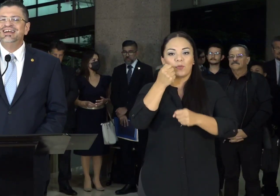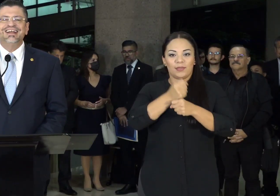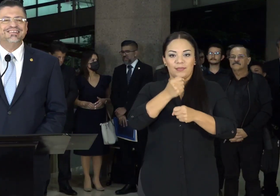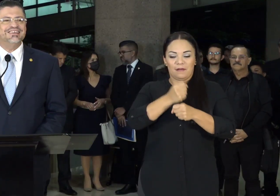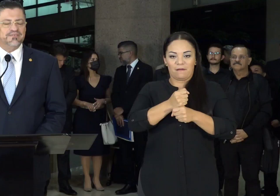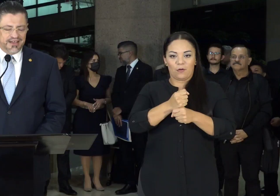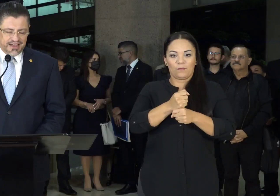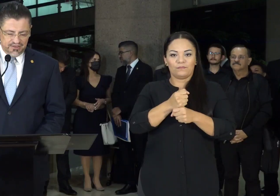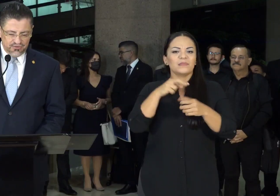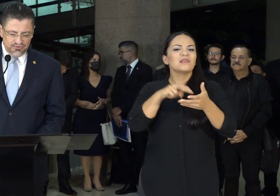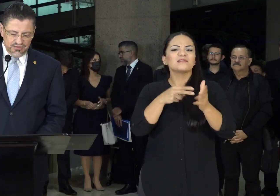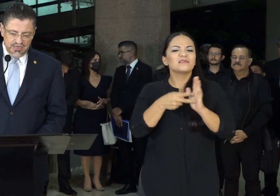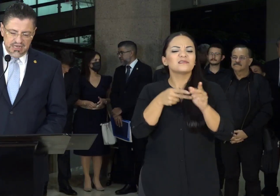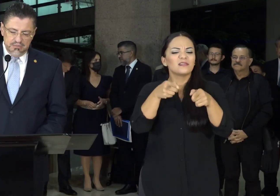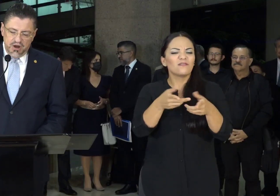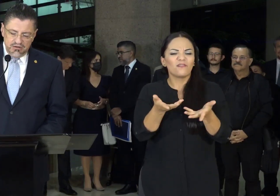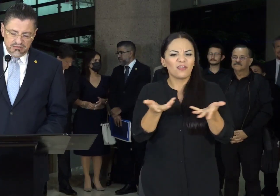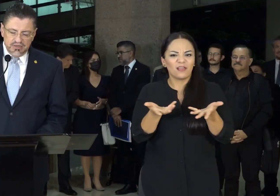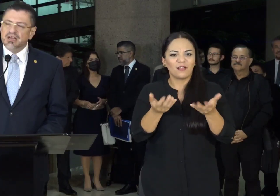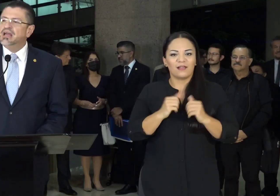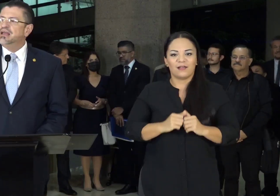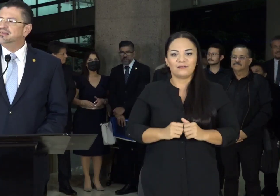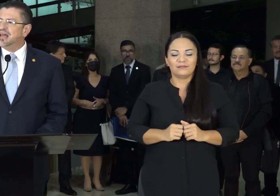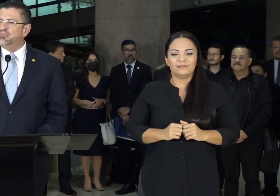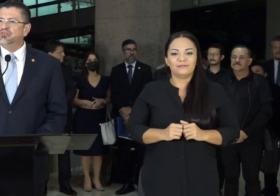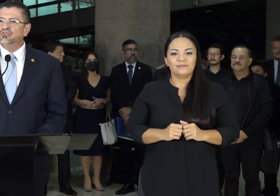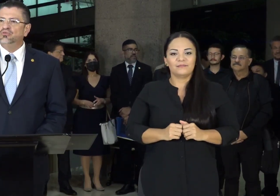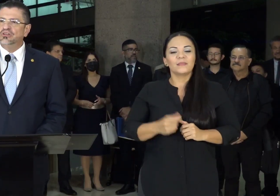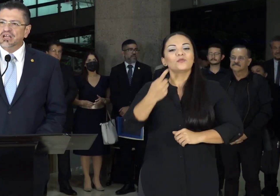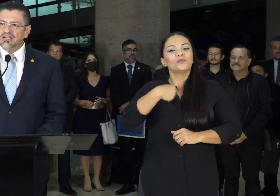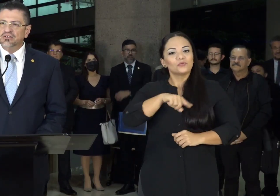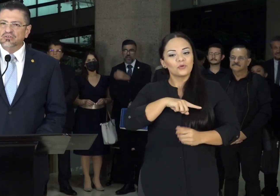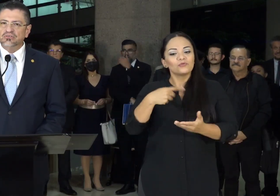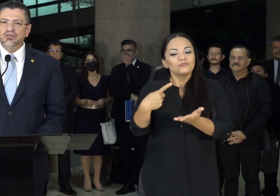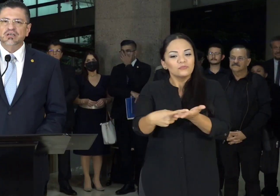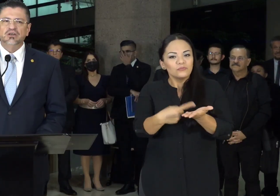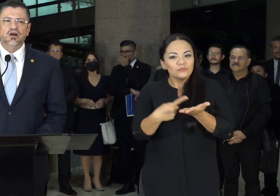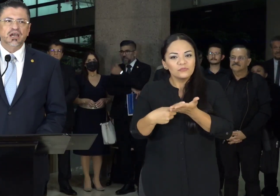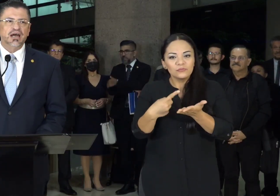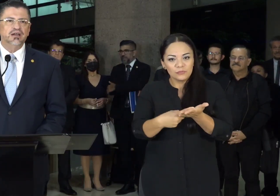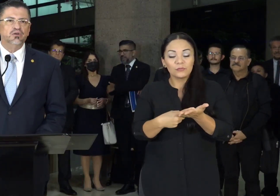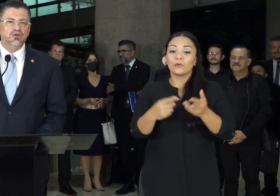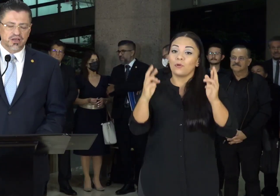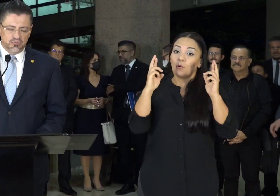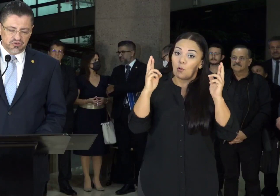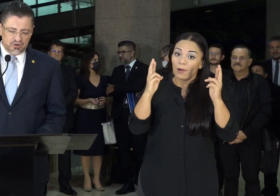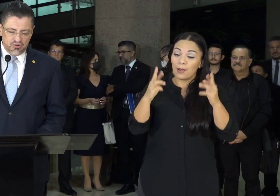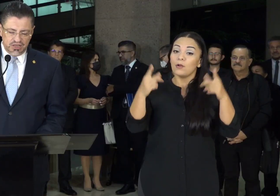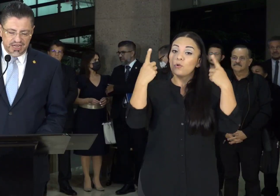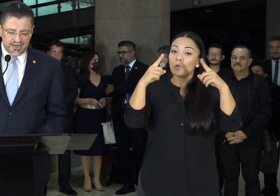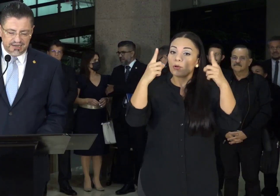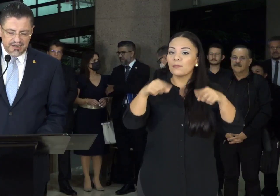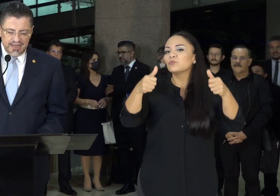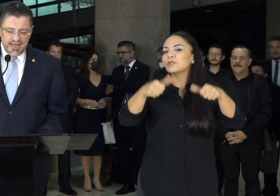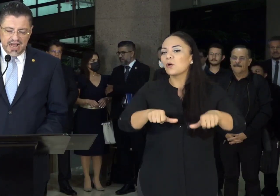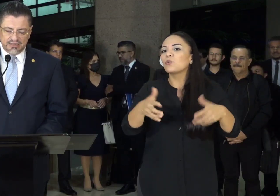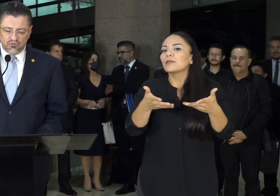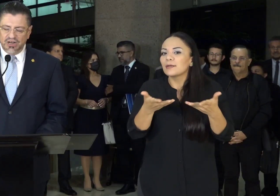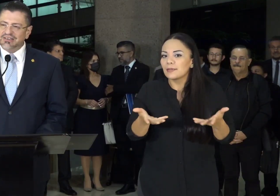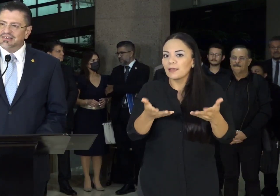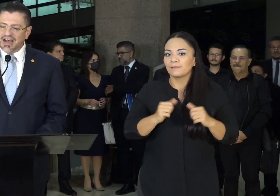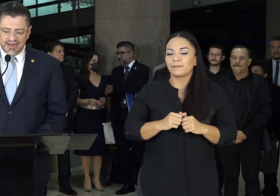Trabajo. ¿Qué significa eso? Bueno, estamos discutiendo y ojalá logremos acordar,